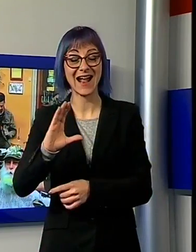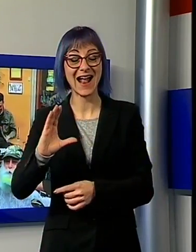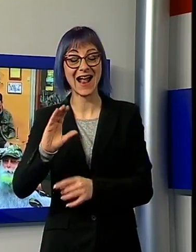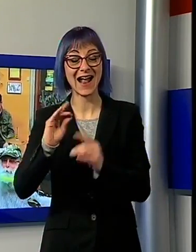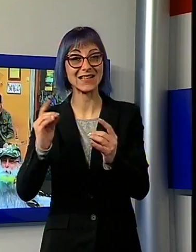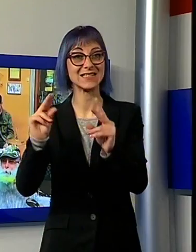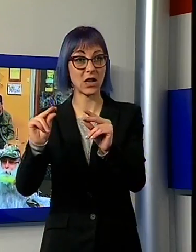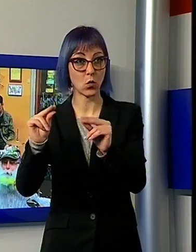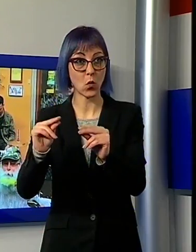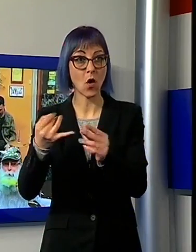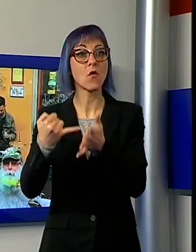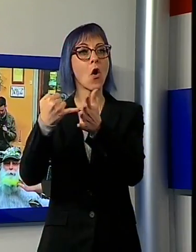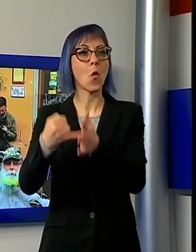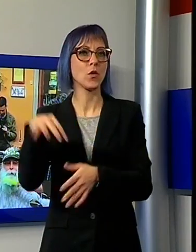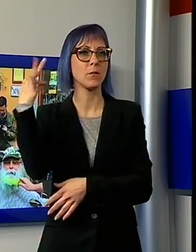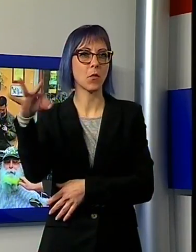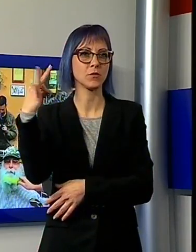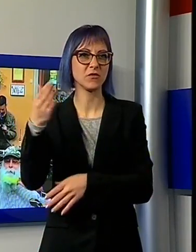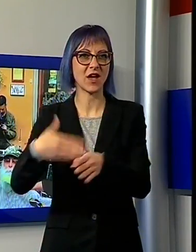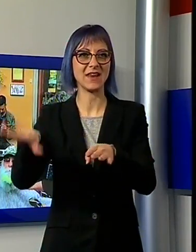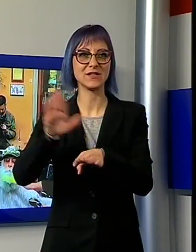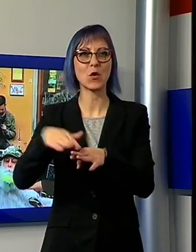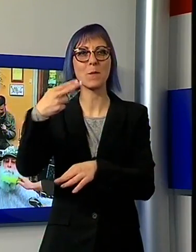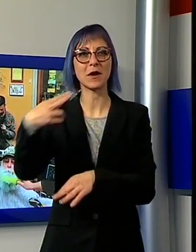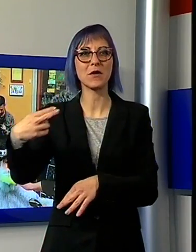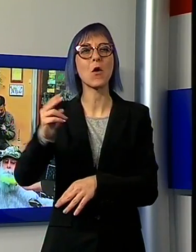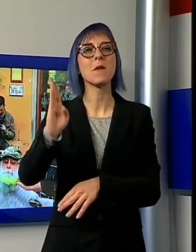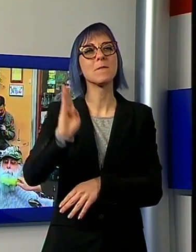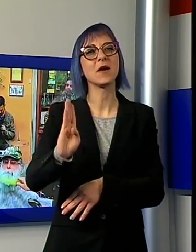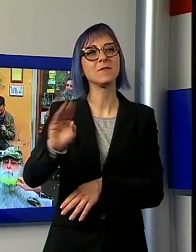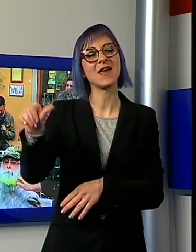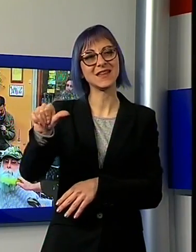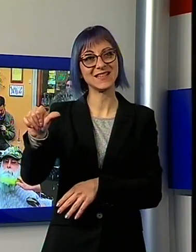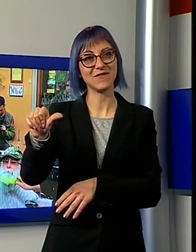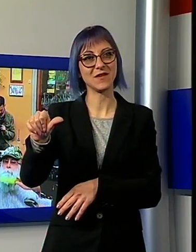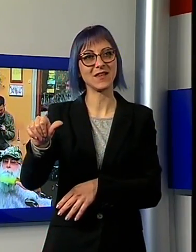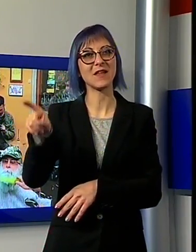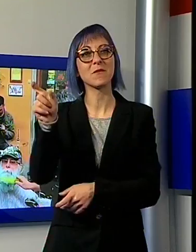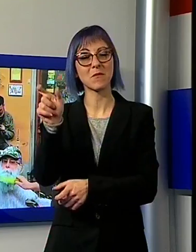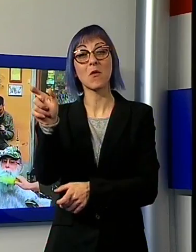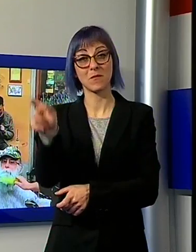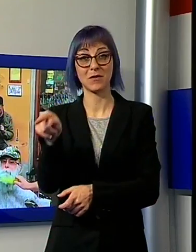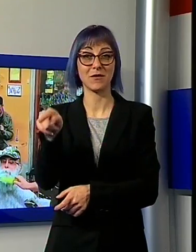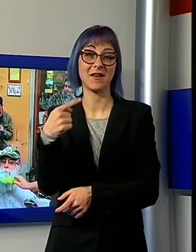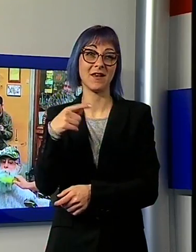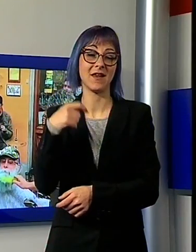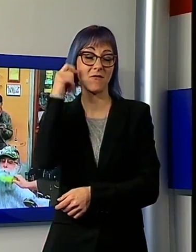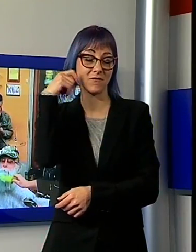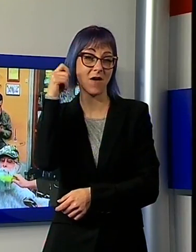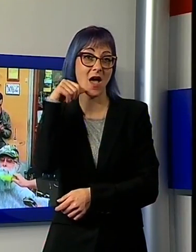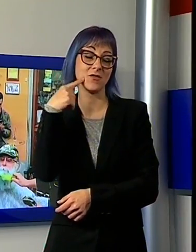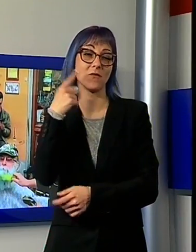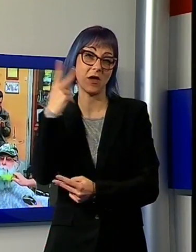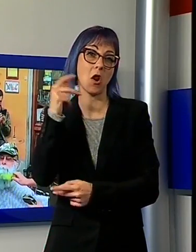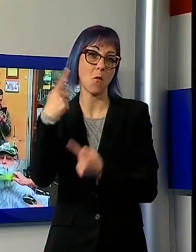speciale soprannominato il barbiere di Siviglia, il noto musicista barghigiano Andrea Guzzoletti. Il tutto allietato, come di stile in questa